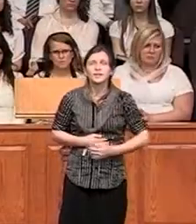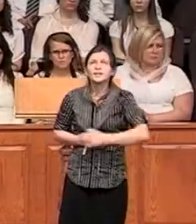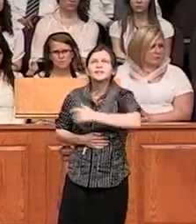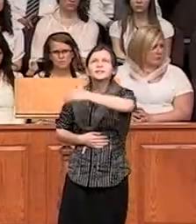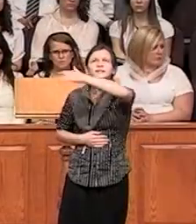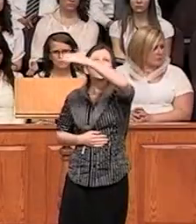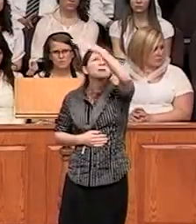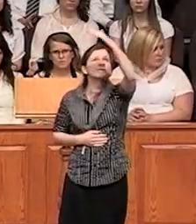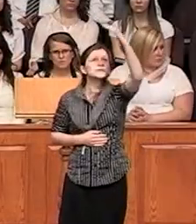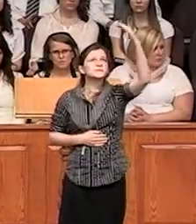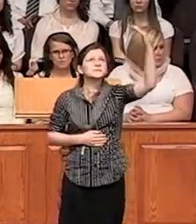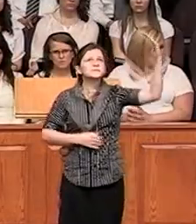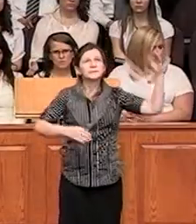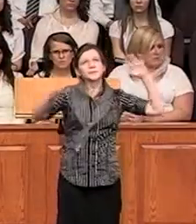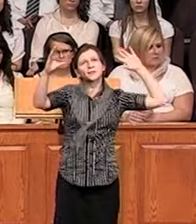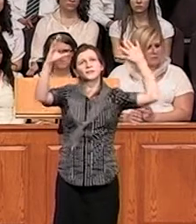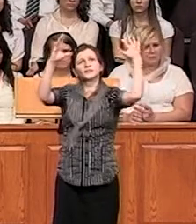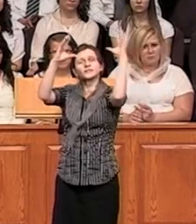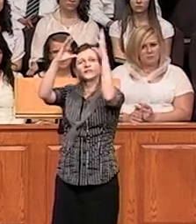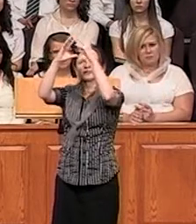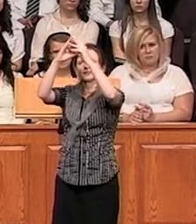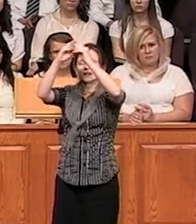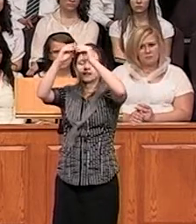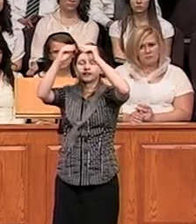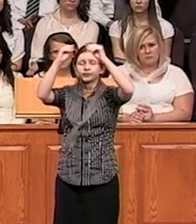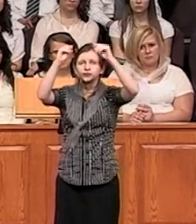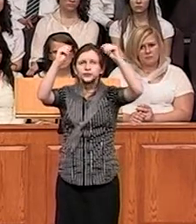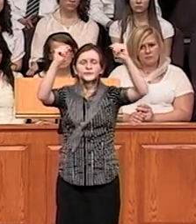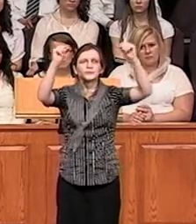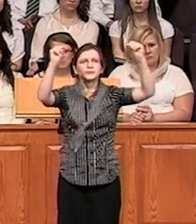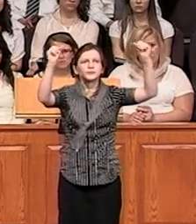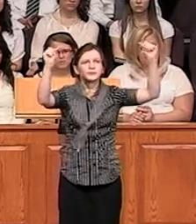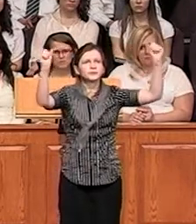Небо свернется рулоном,